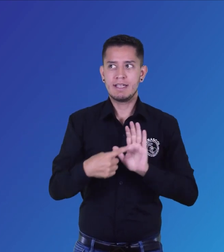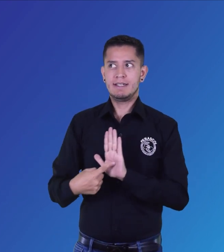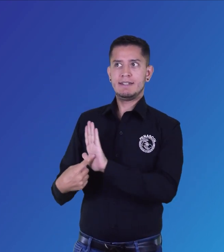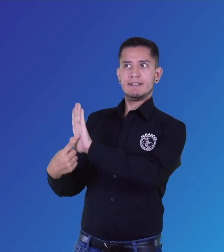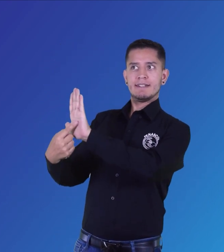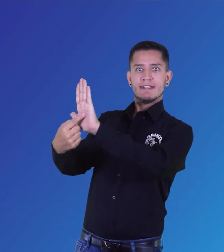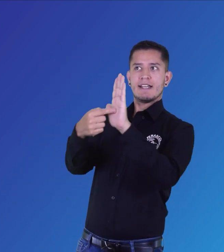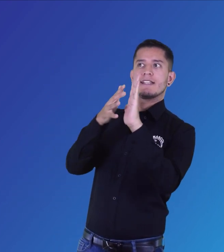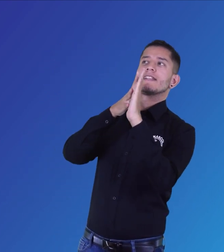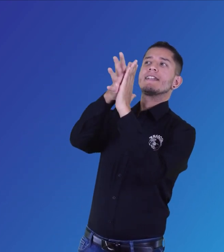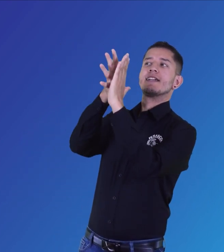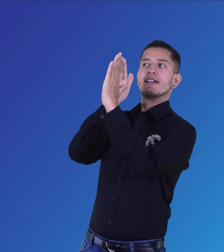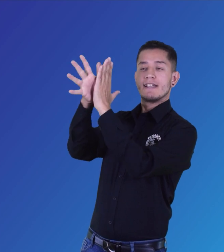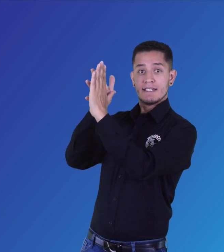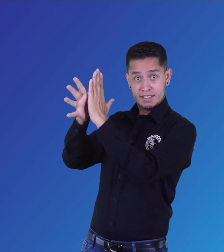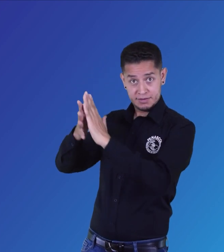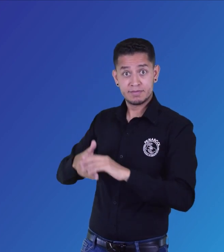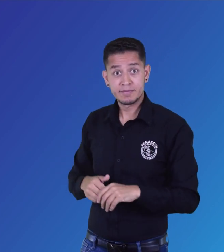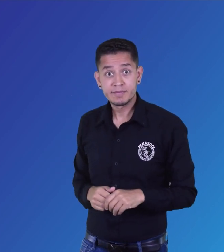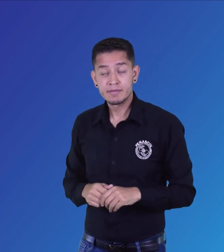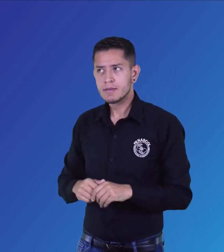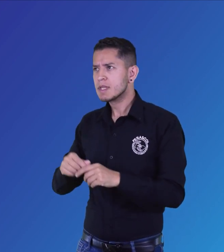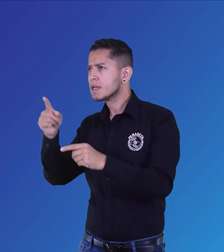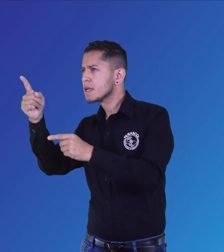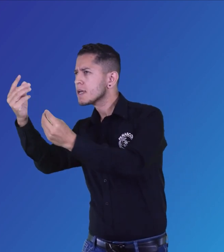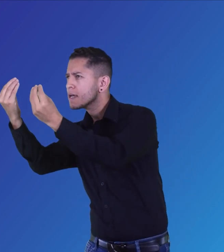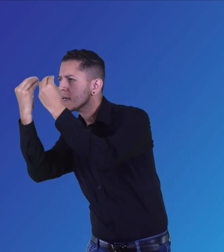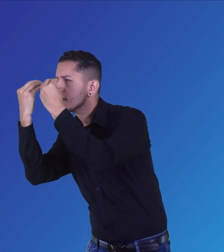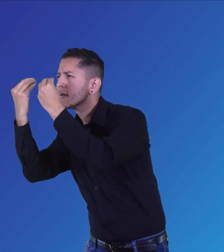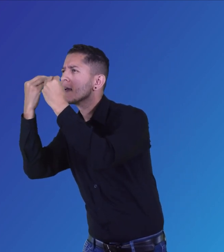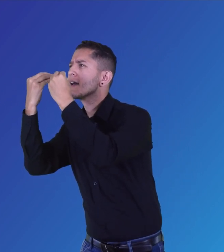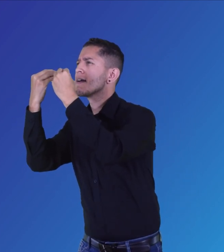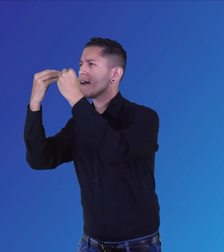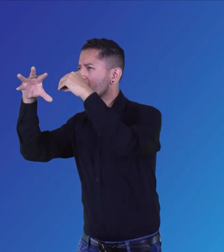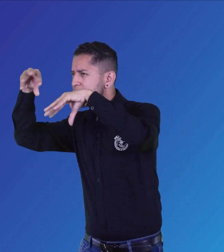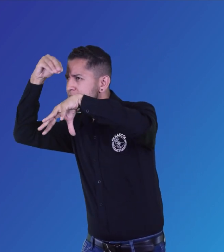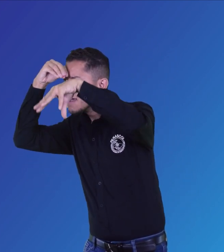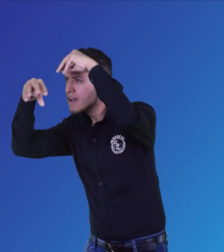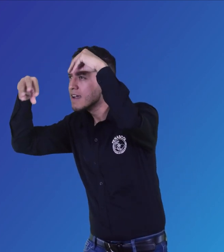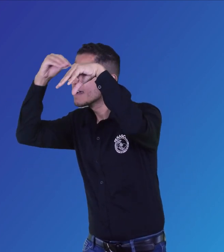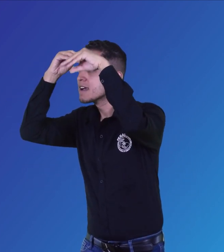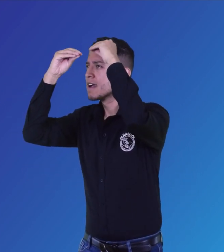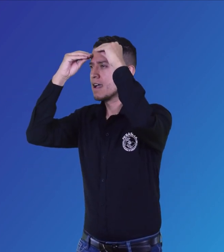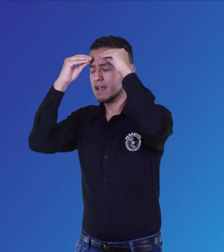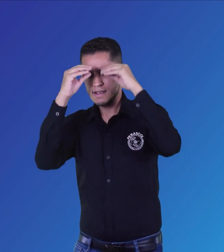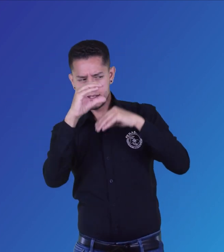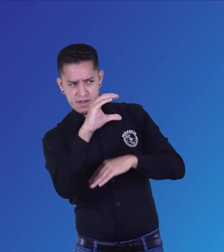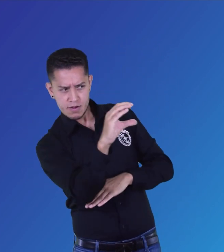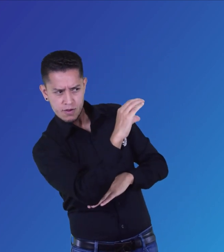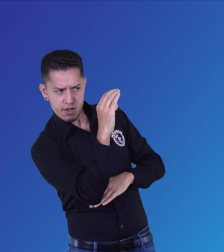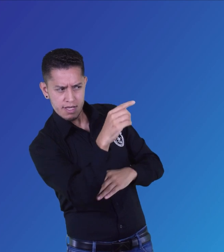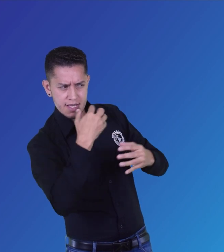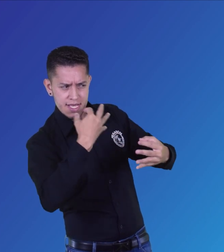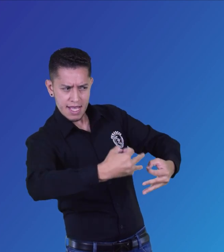otro lado, la formación que podemos obtener en estos espacios con el fin de